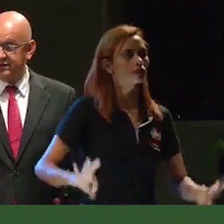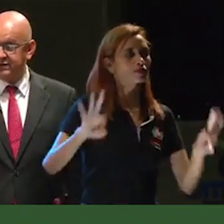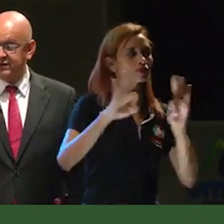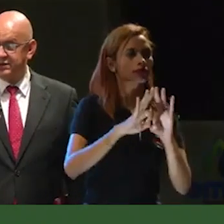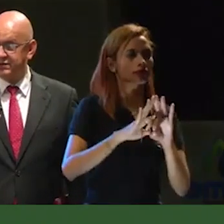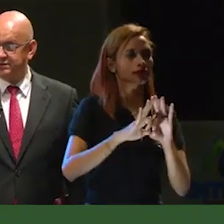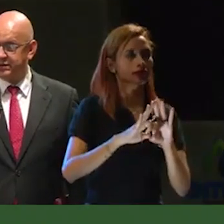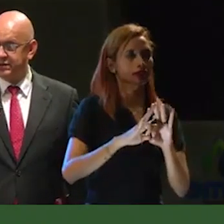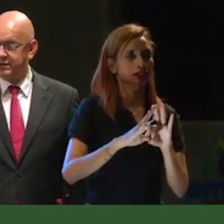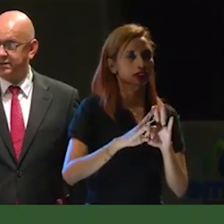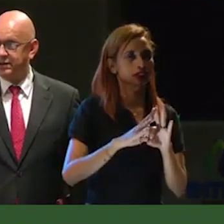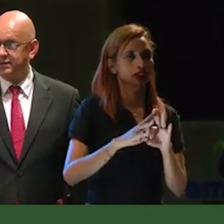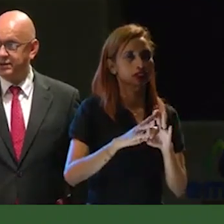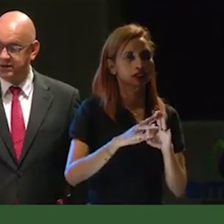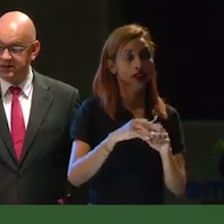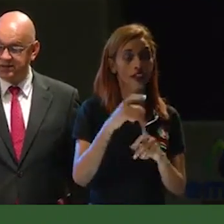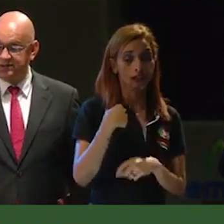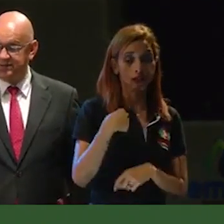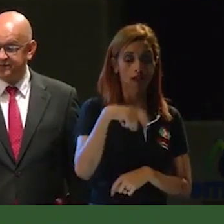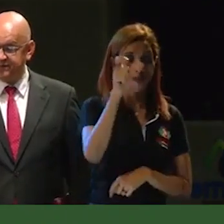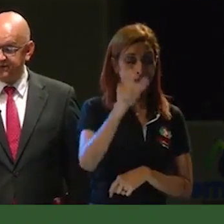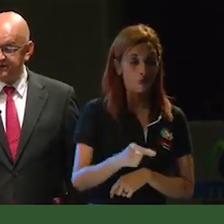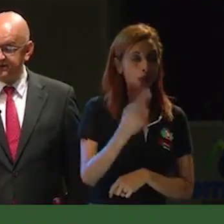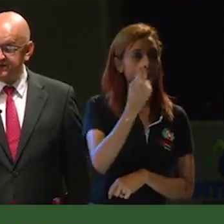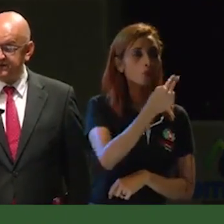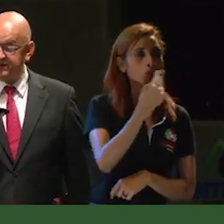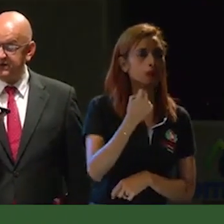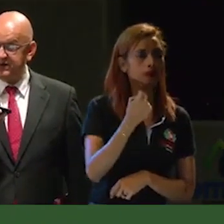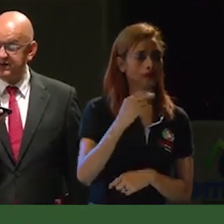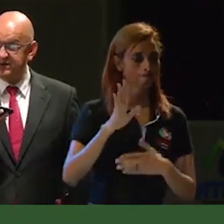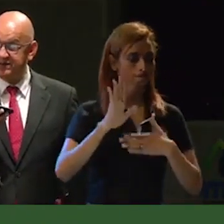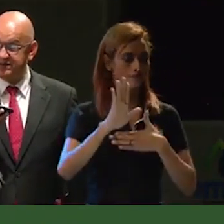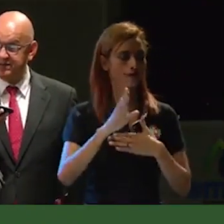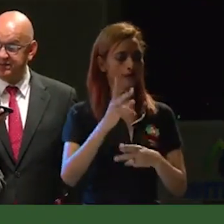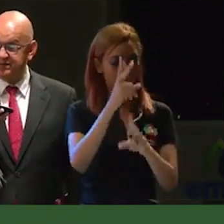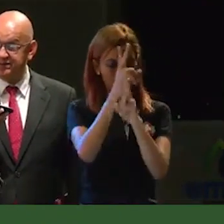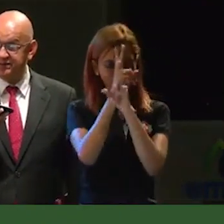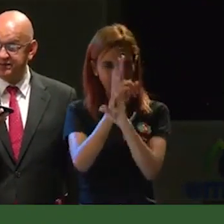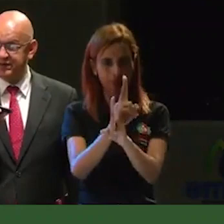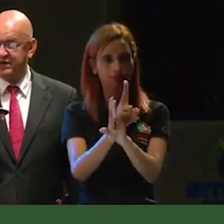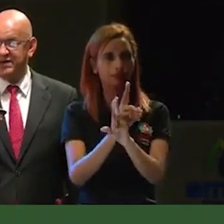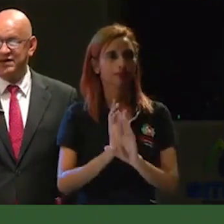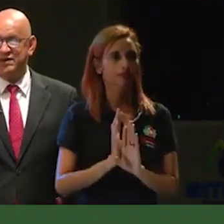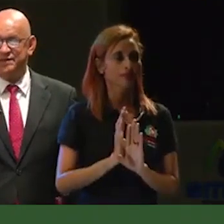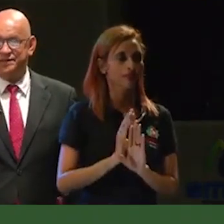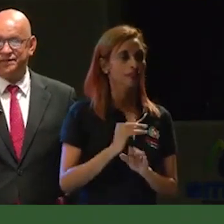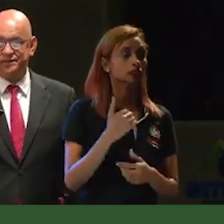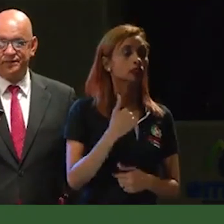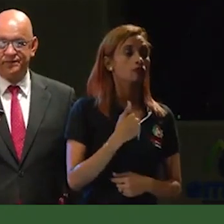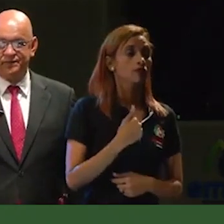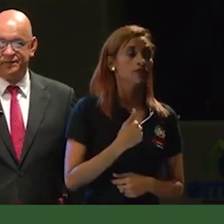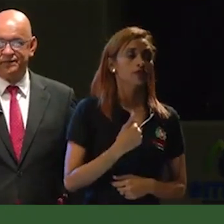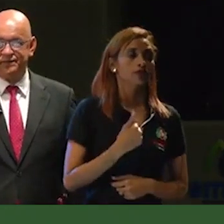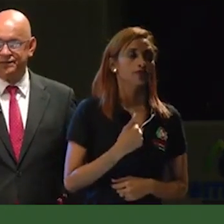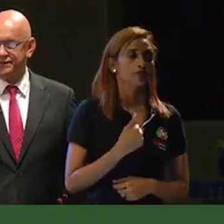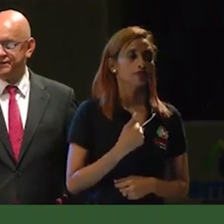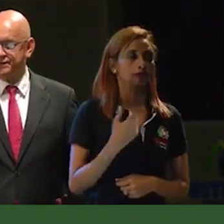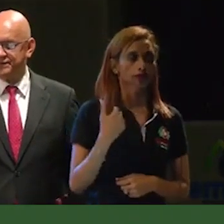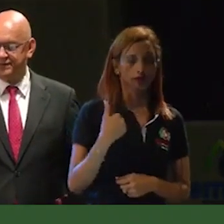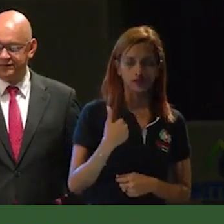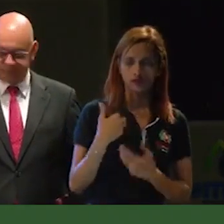y es que se respeta la palabra. Y por eso, honrando esa